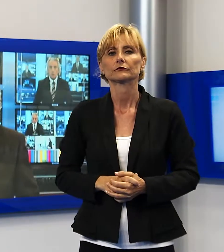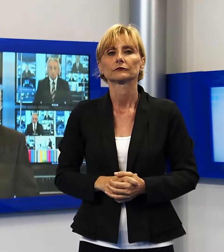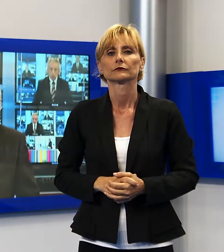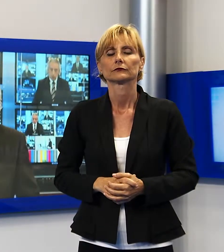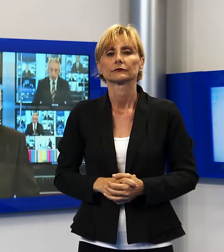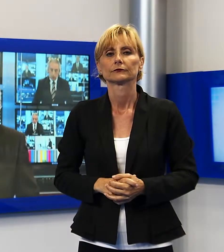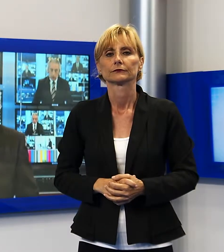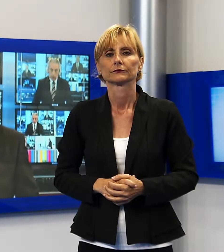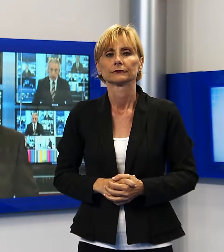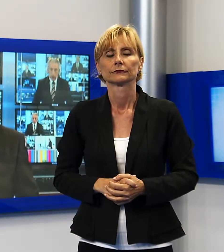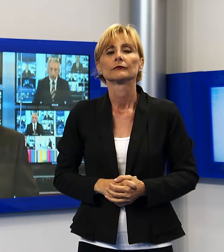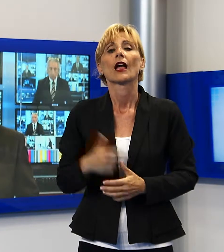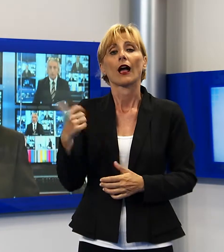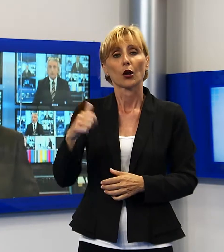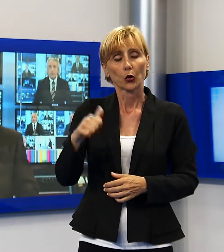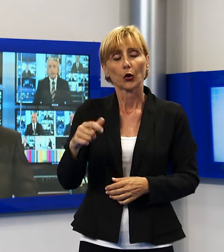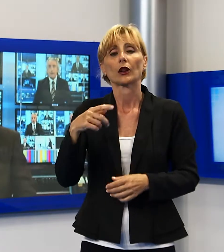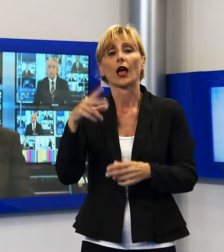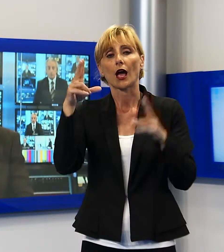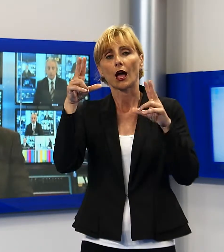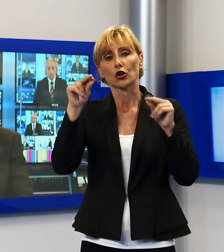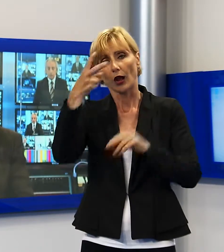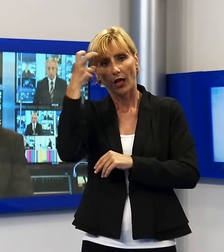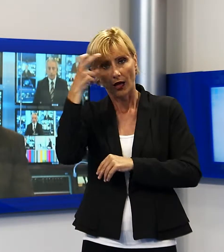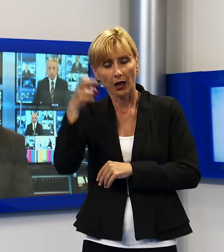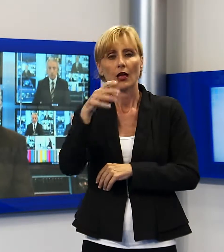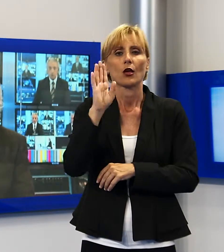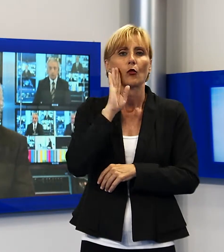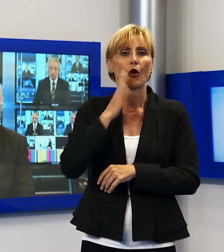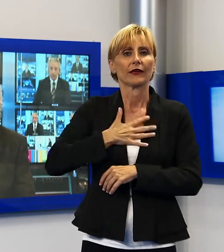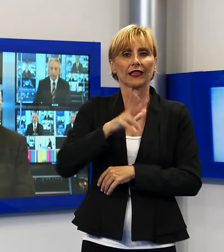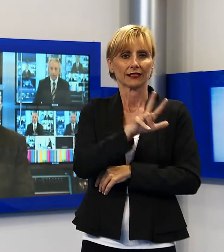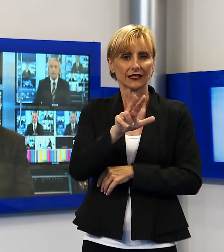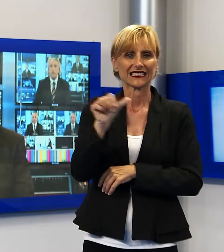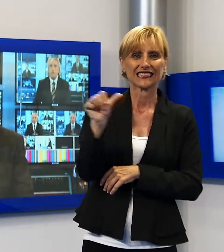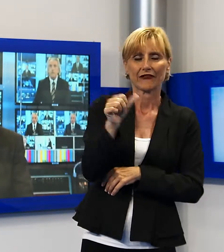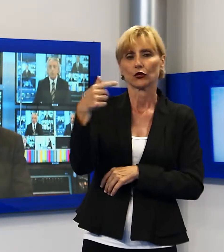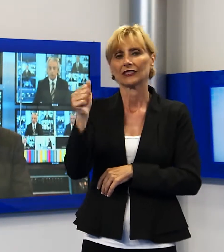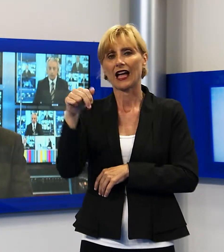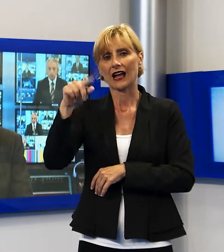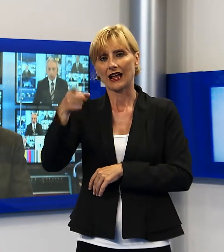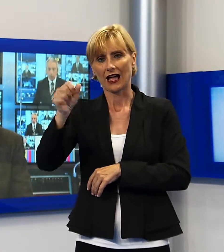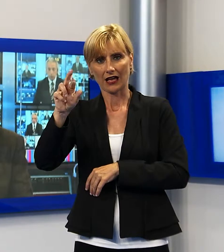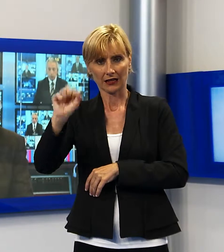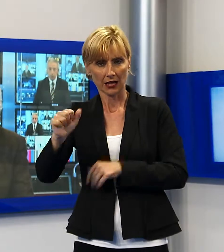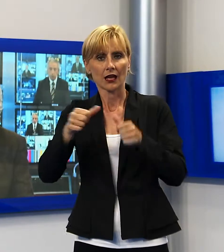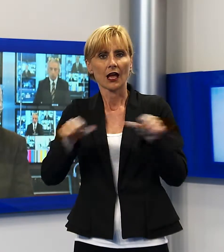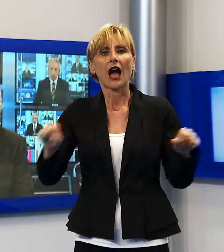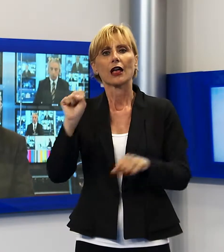Ancora cronaca, un 33enne domiciliato ad Alto Pascio, Stefano Tangari, è stato arrestato dai carabinieri dopo che armato di pistola mercoledì aveva